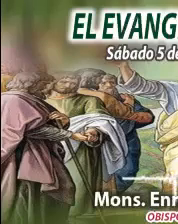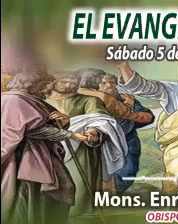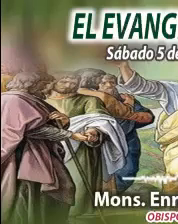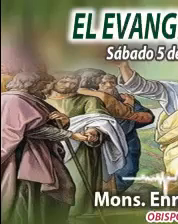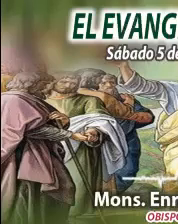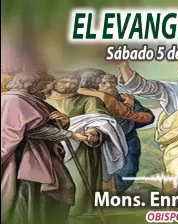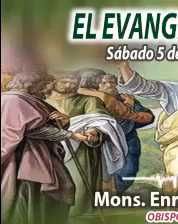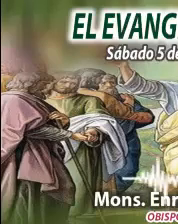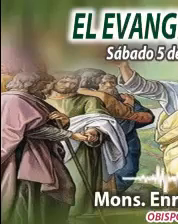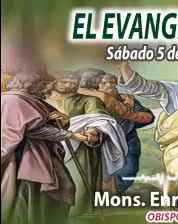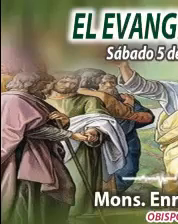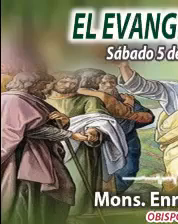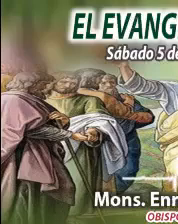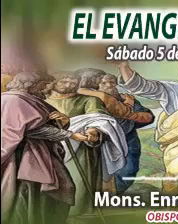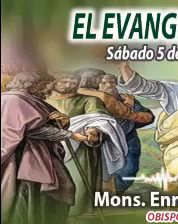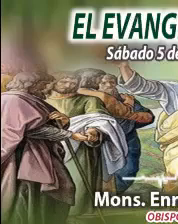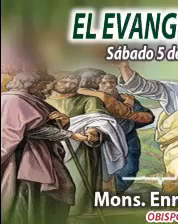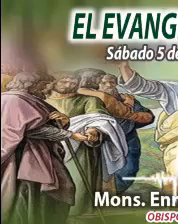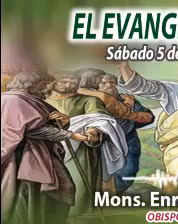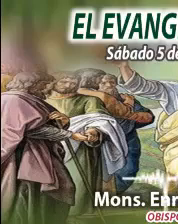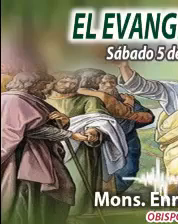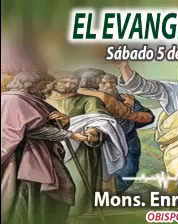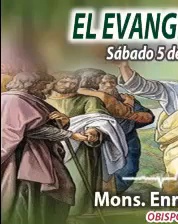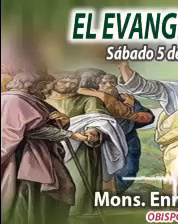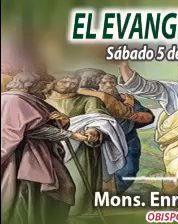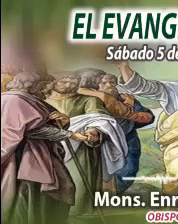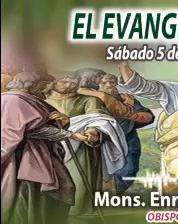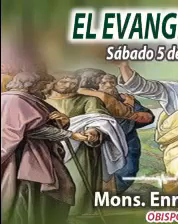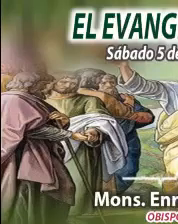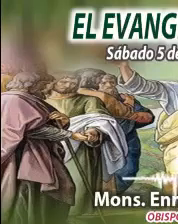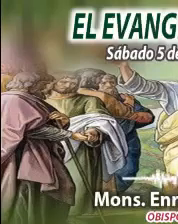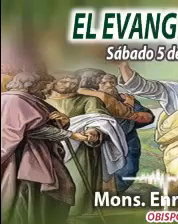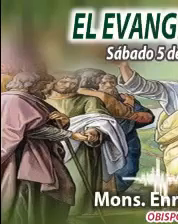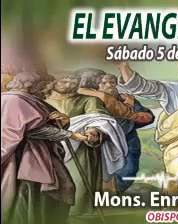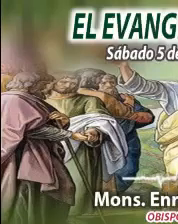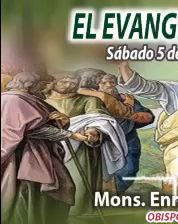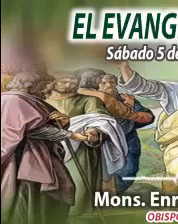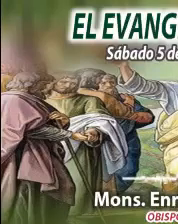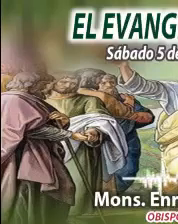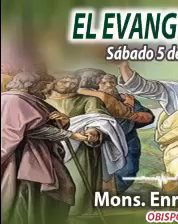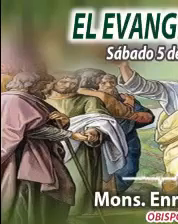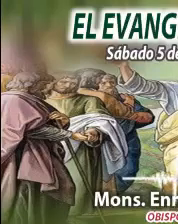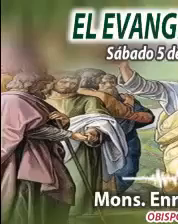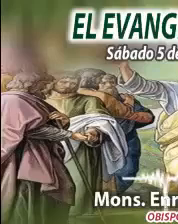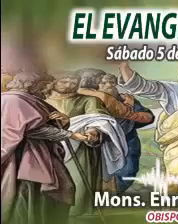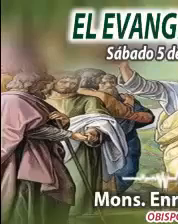Díaz, fortalezcamos nuestra fe. Seamos testigos de Jesús, vivo y resucitado.